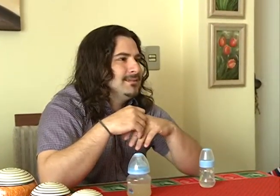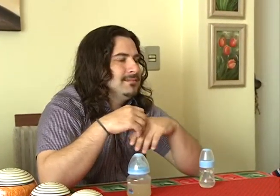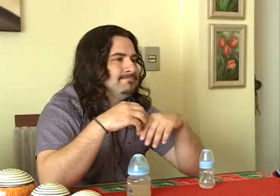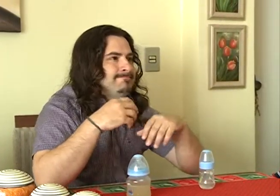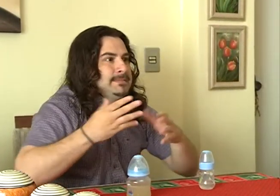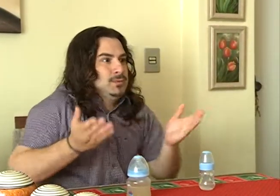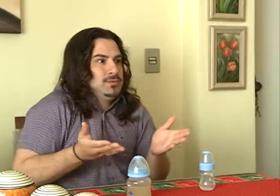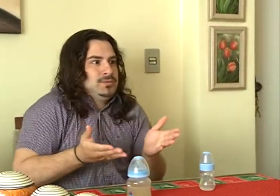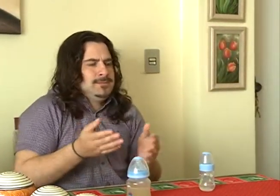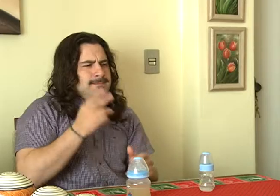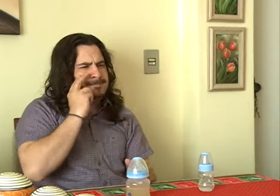ultrapassar barreiras.